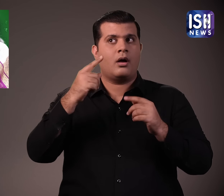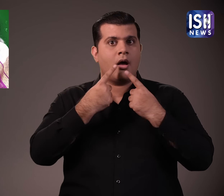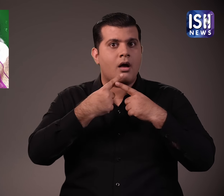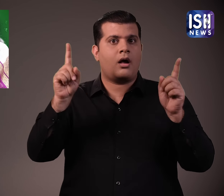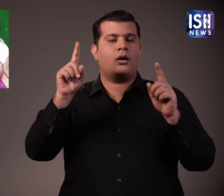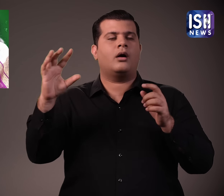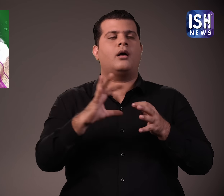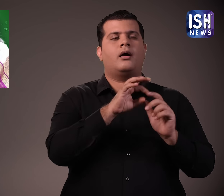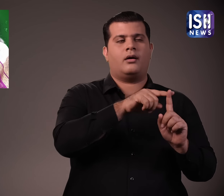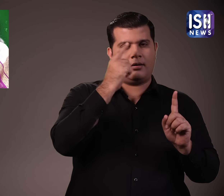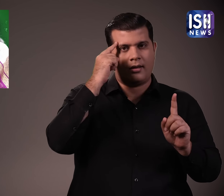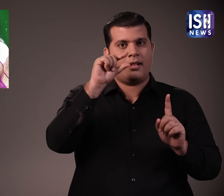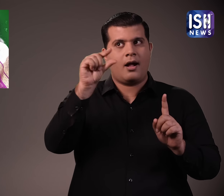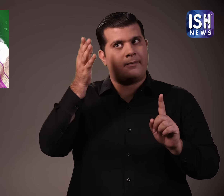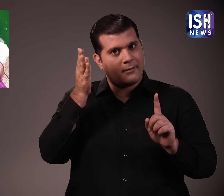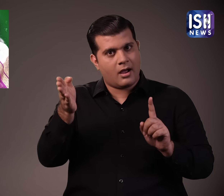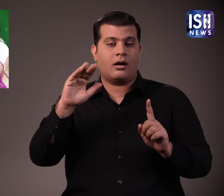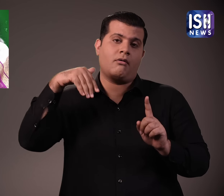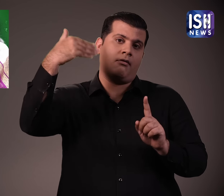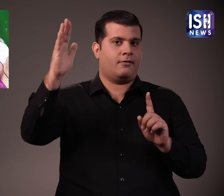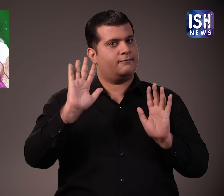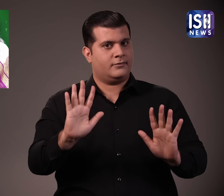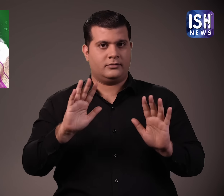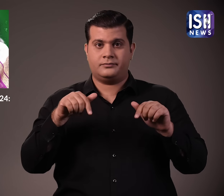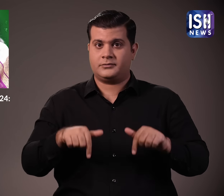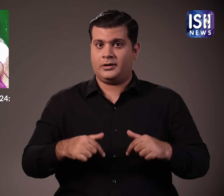उनका आधिकारिक नाम बाद में रखा जाएगा, अब मैं पहले से शुरू करूँगा